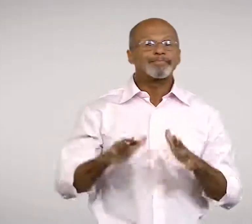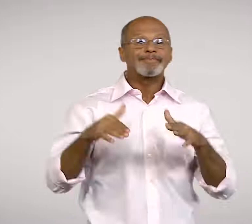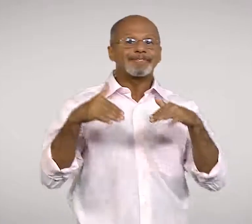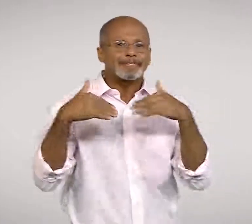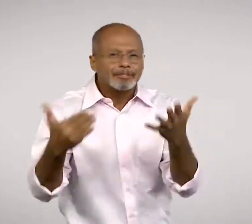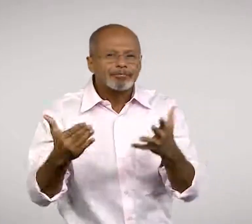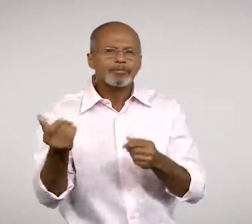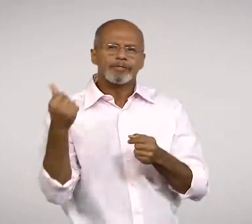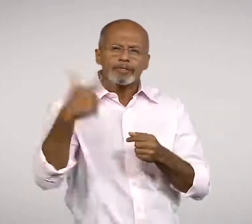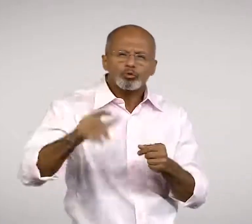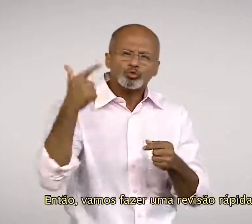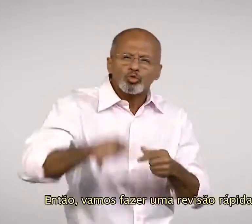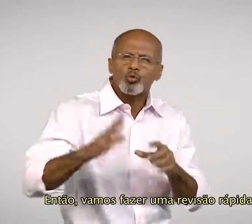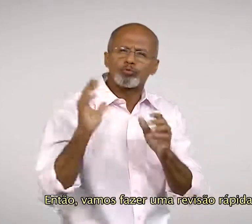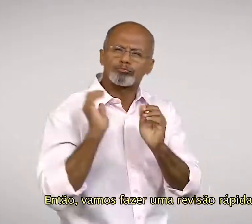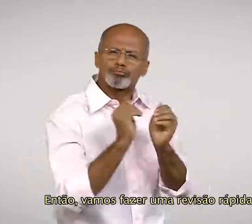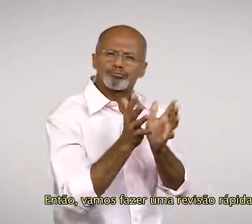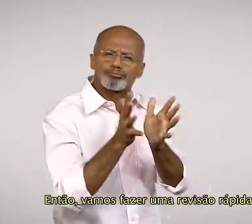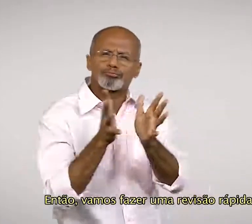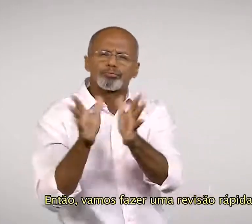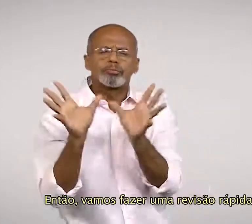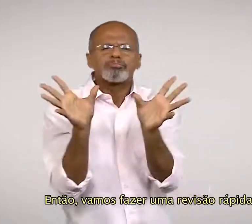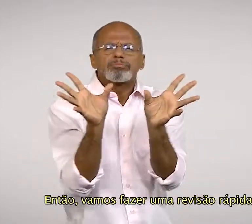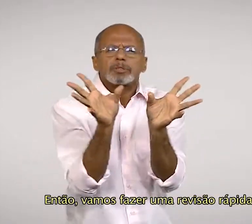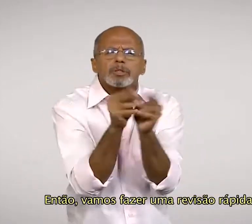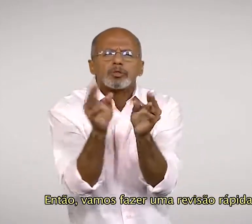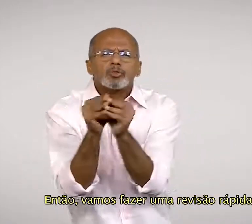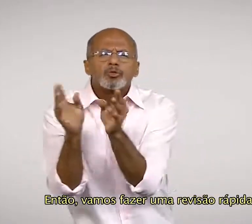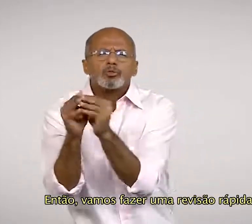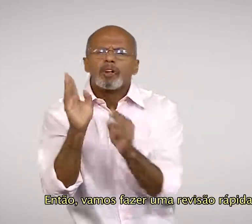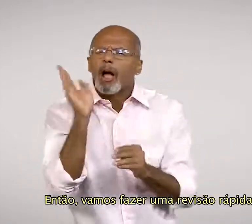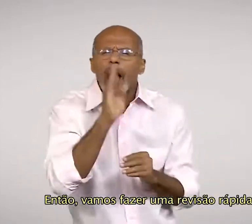Então, vamos fazer uma revisão rápida.